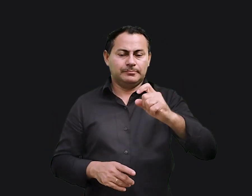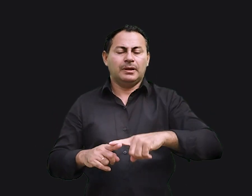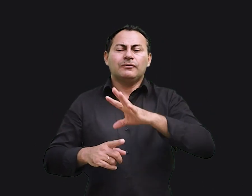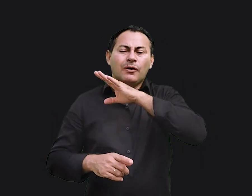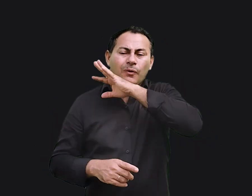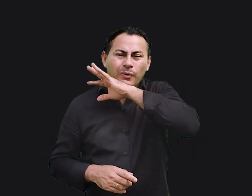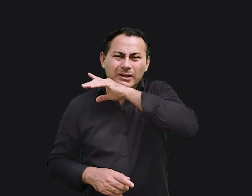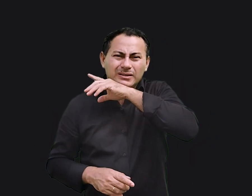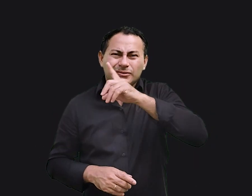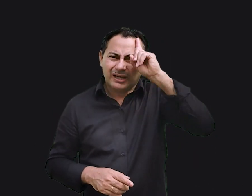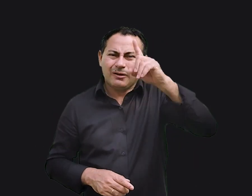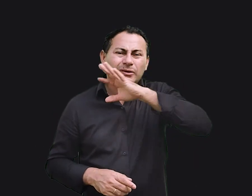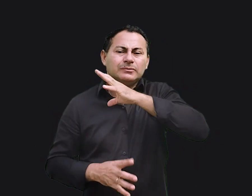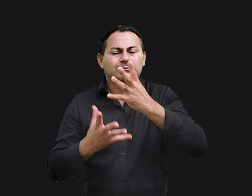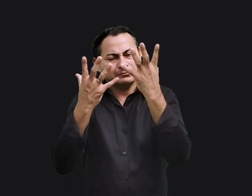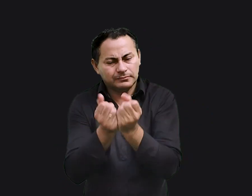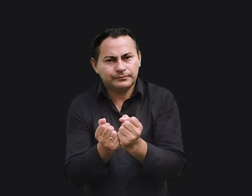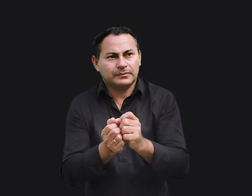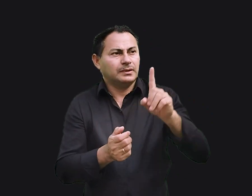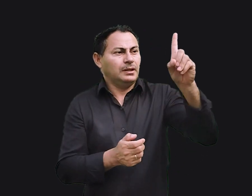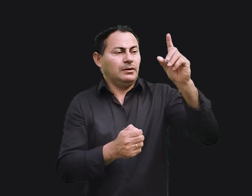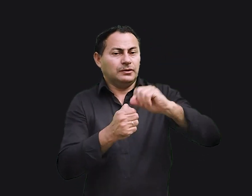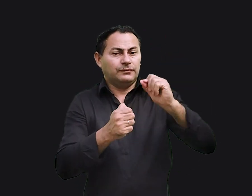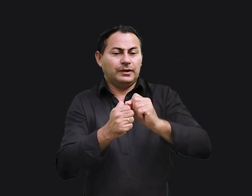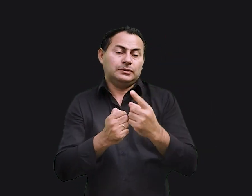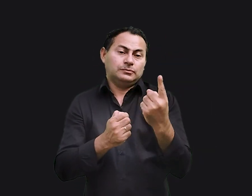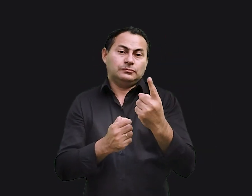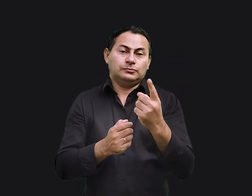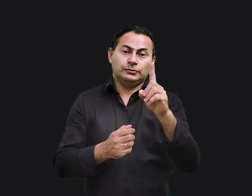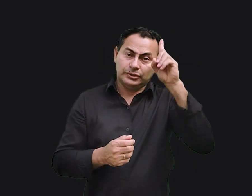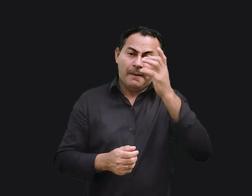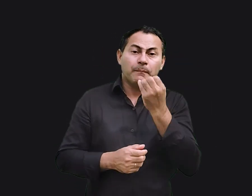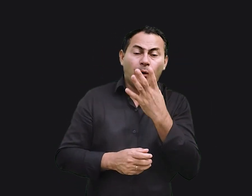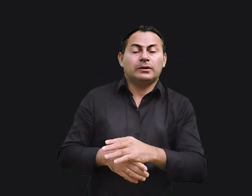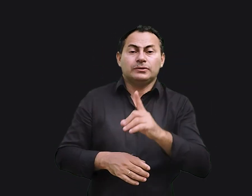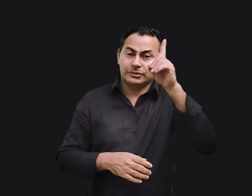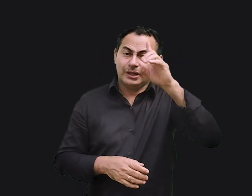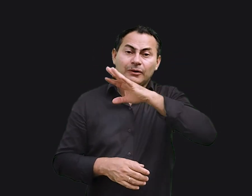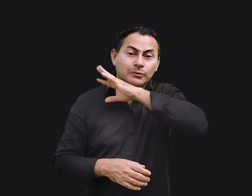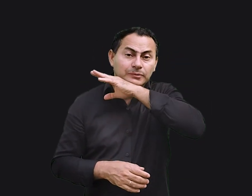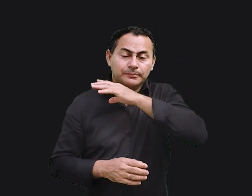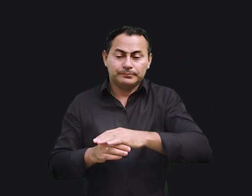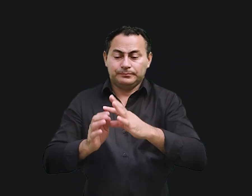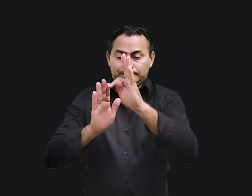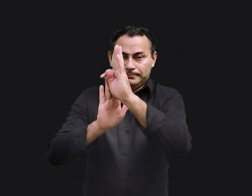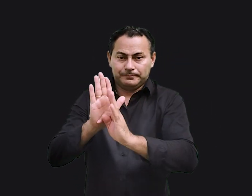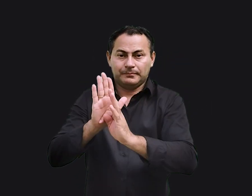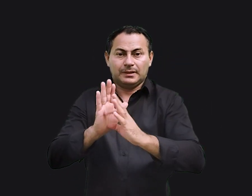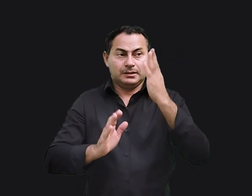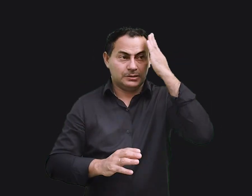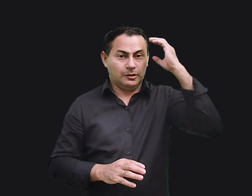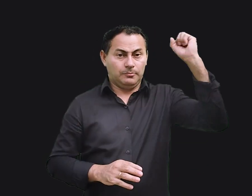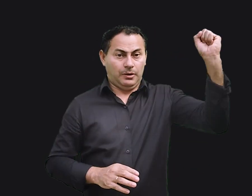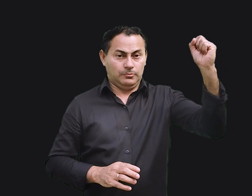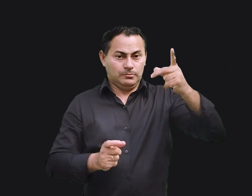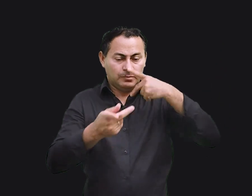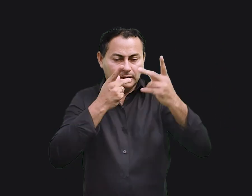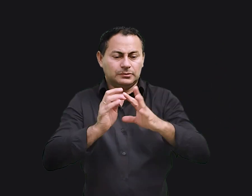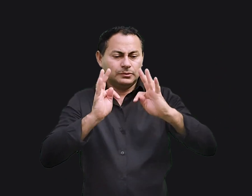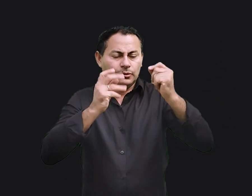quando forem ruins, considere, Deus fez tanto um quanto o outro. Nesse trecho, Salomão está nos dizendo uma coisa que todo